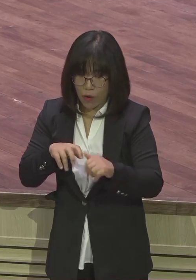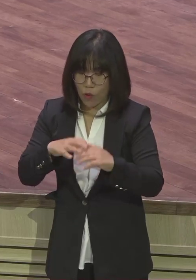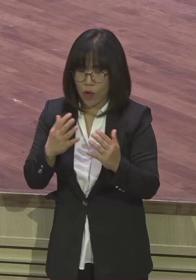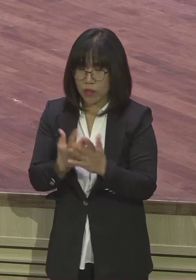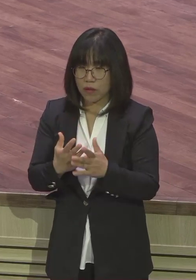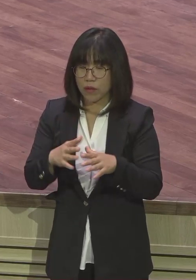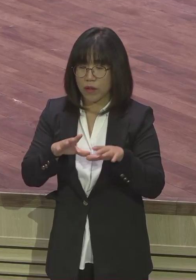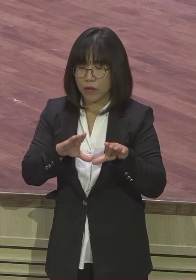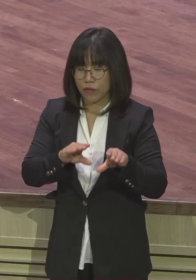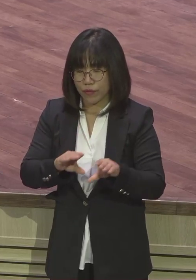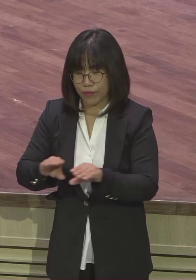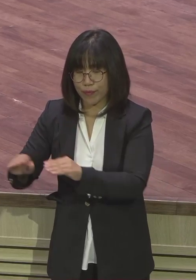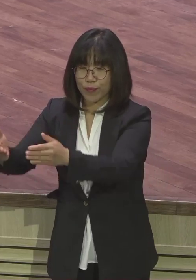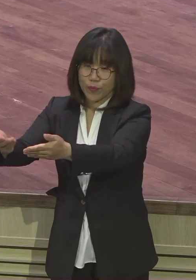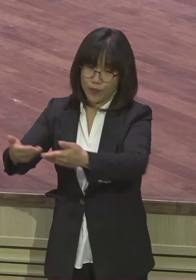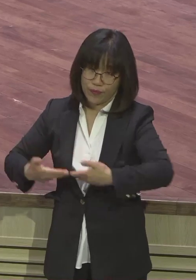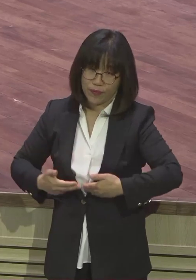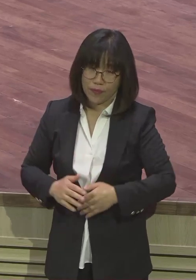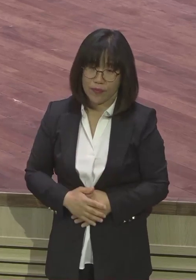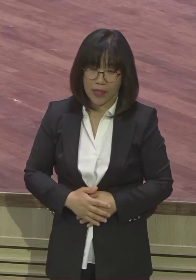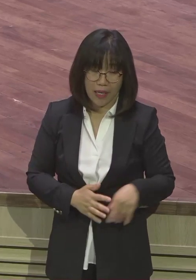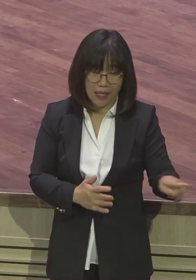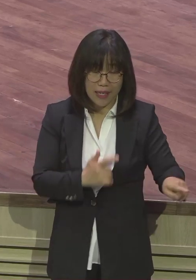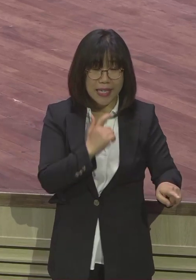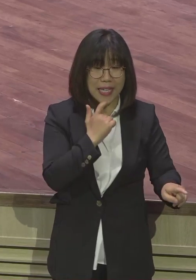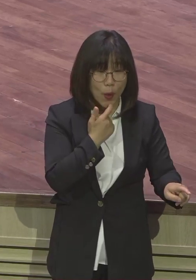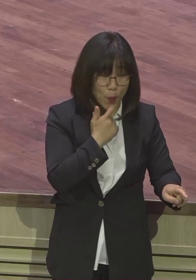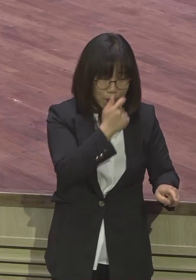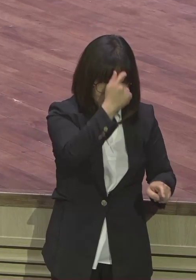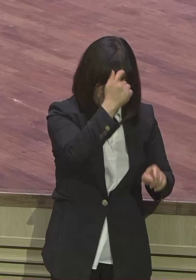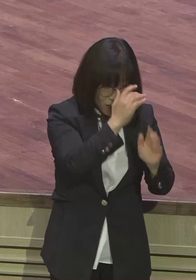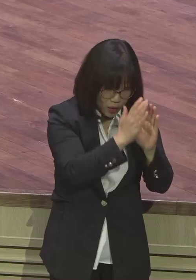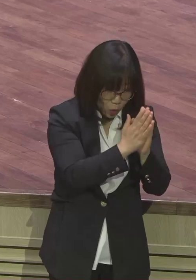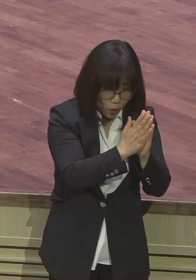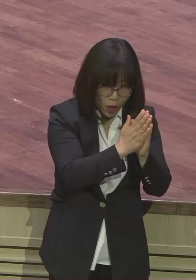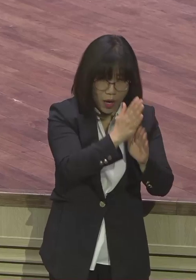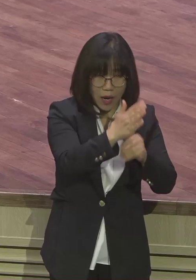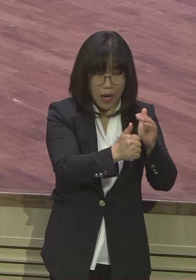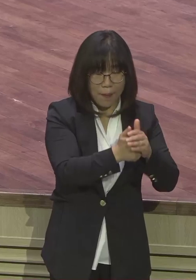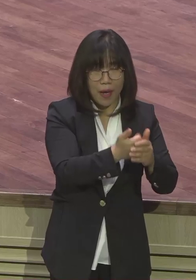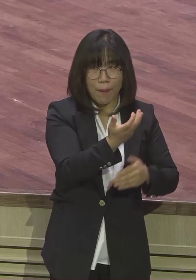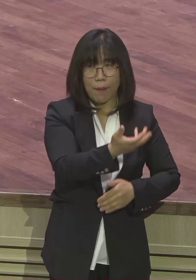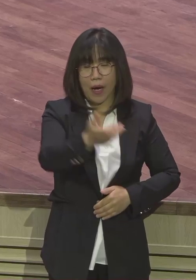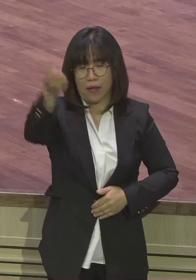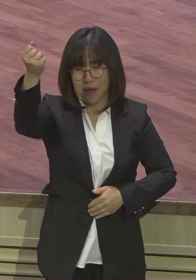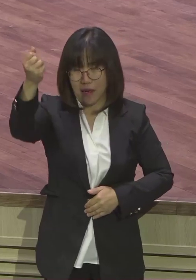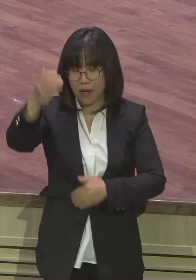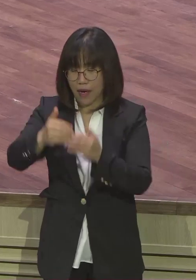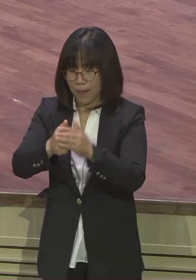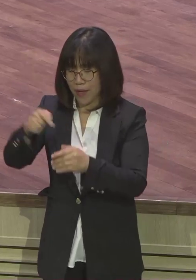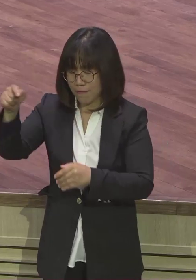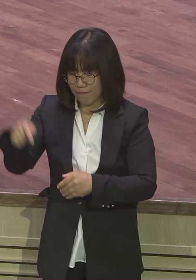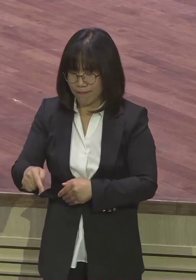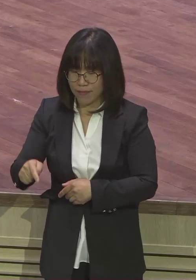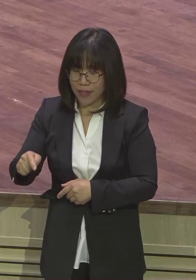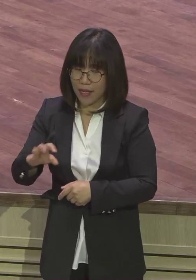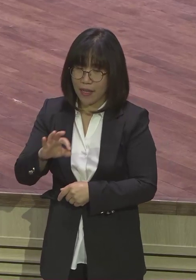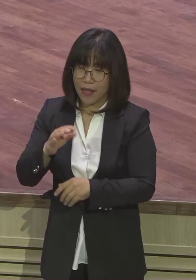하나님. 왜? 야곱이 기도할 때 이미 이스라엘을 받아버렸기 때문에 그게 다 그렇게 바꾸었었죠. 반갑고